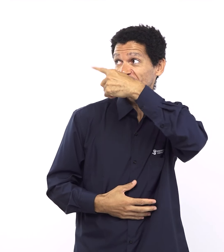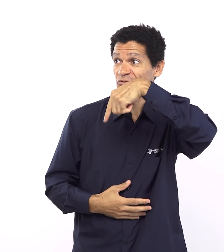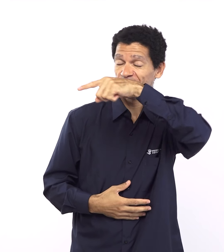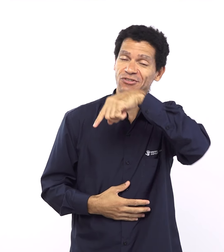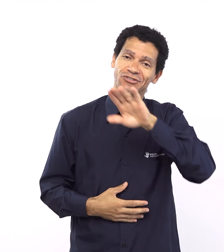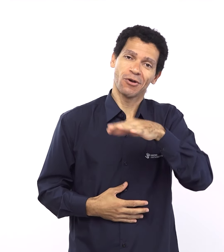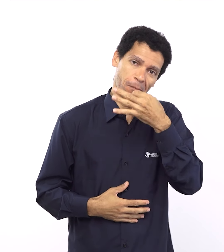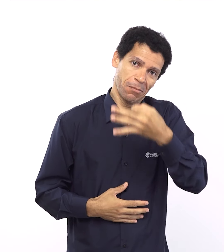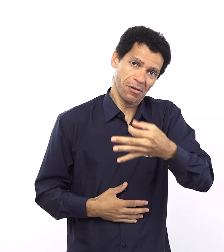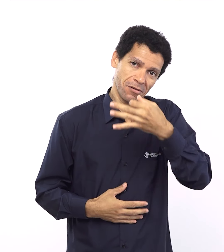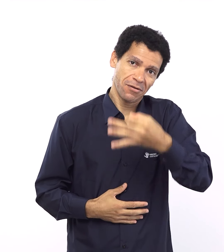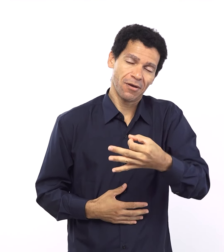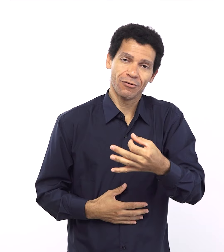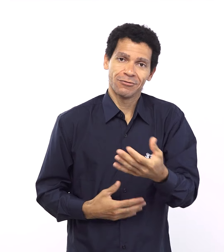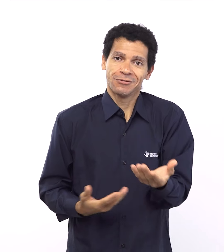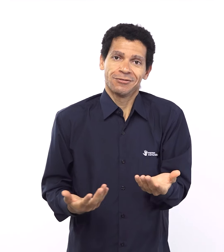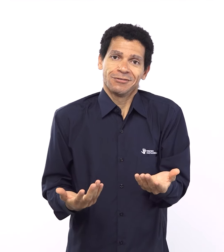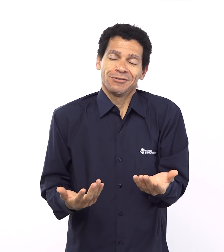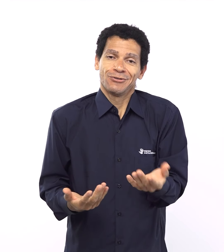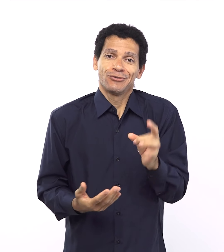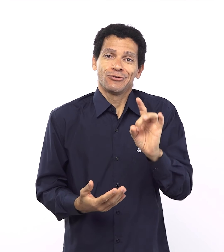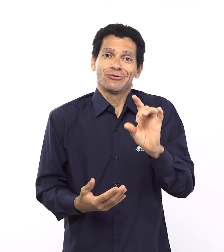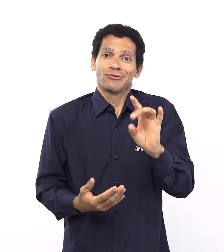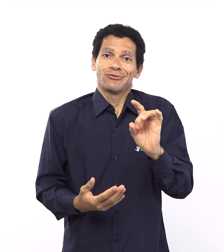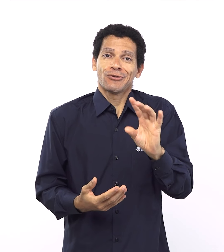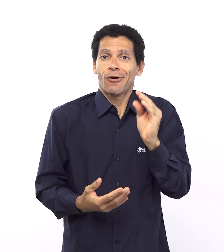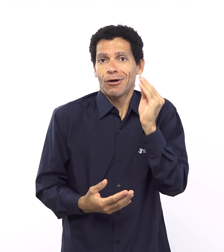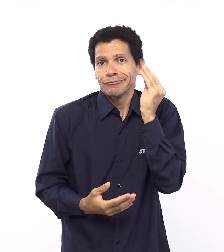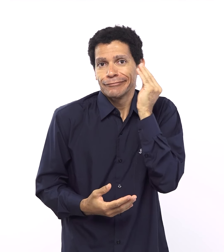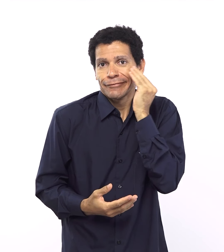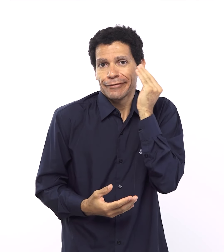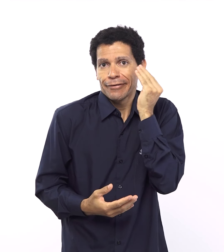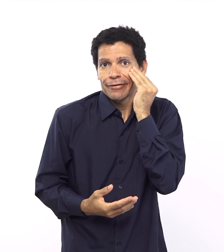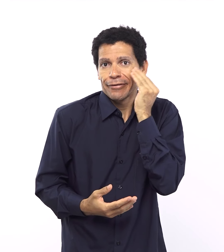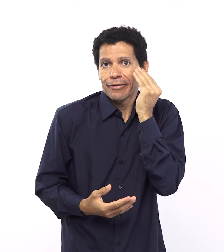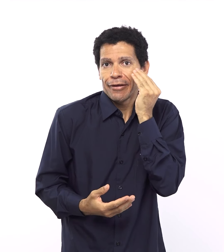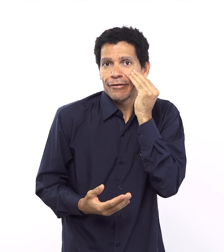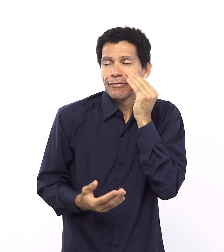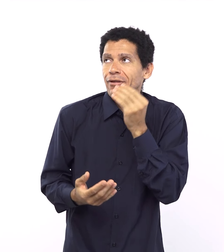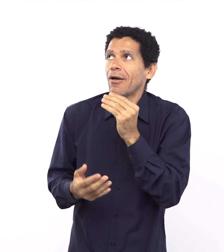temos tentando tentando obedecer e falar com ele